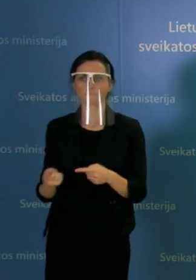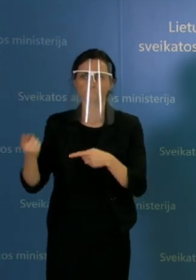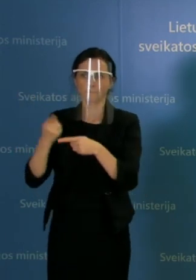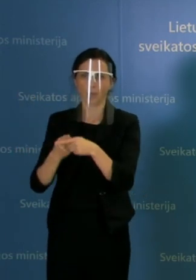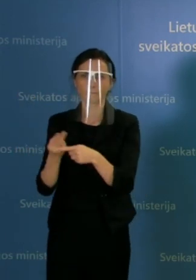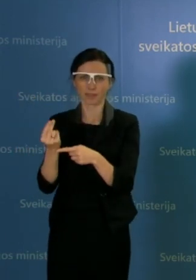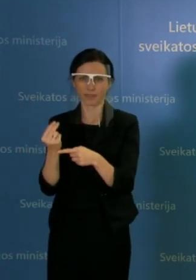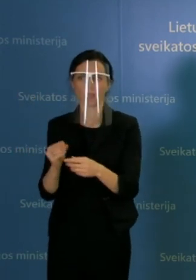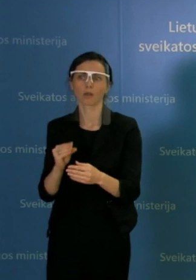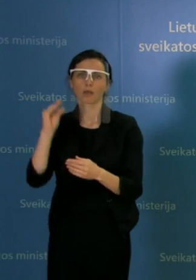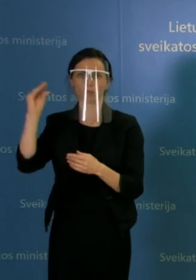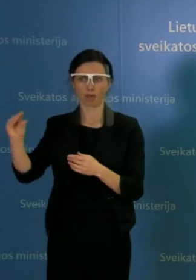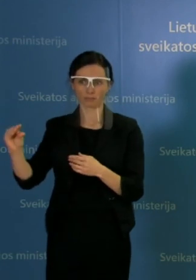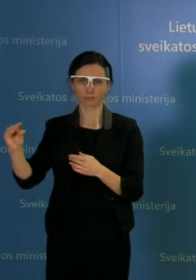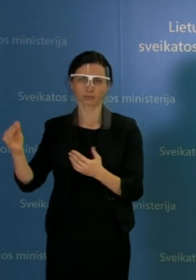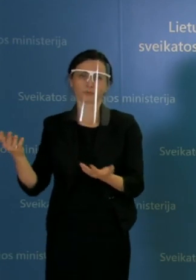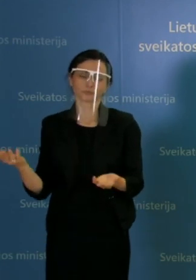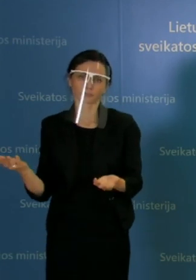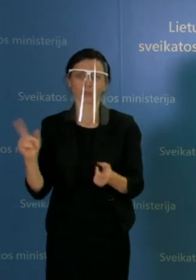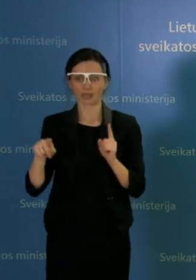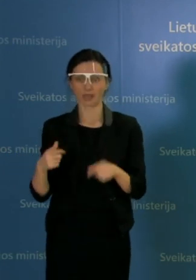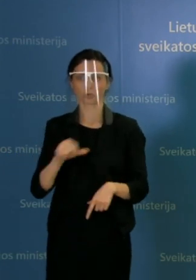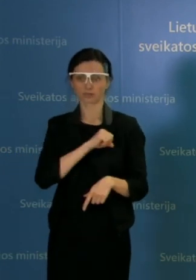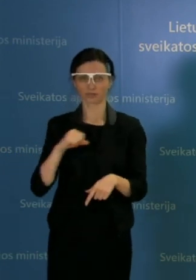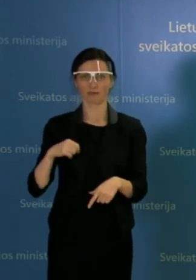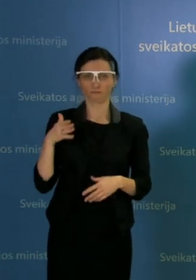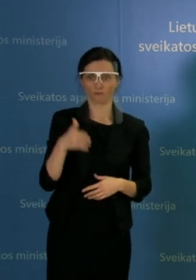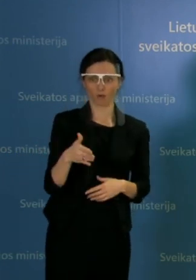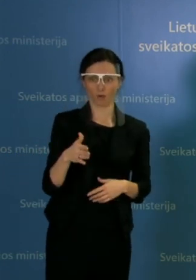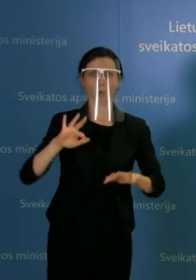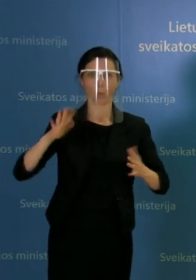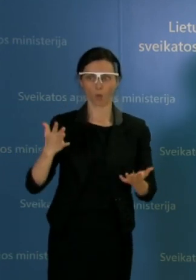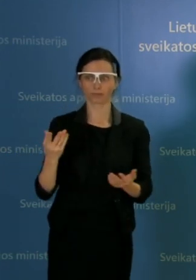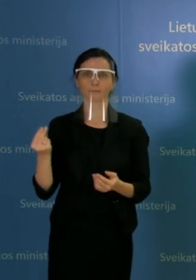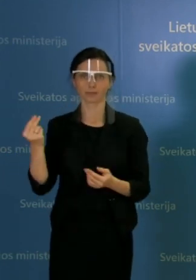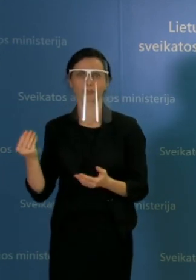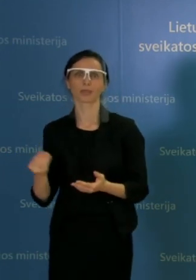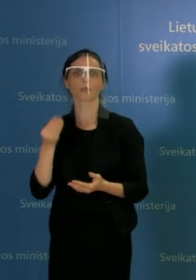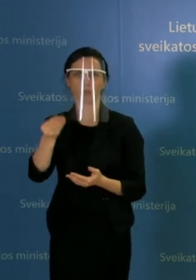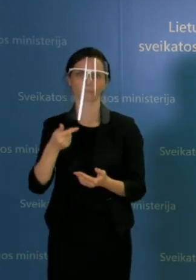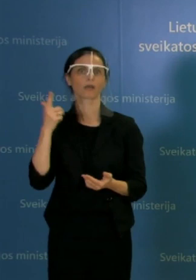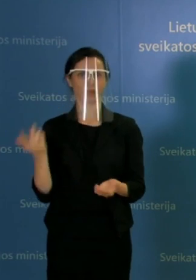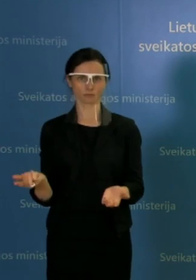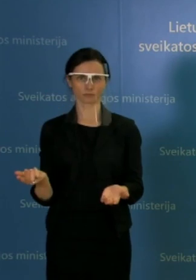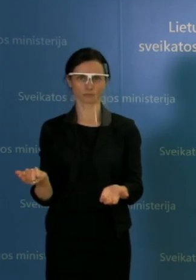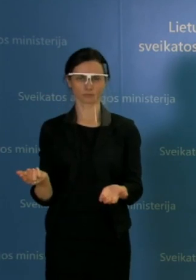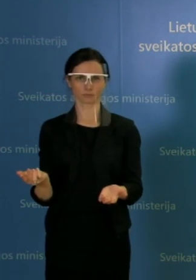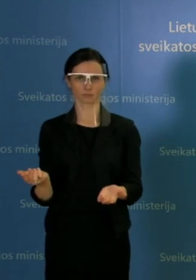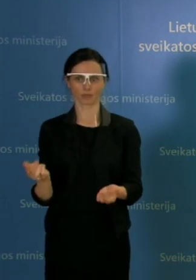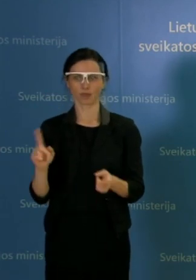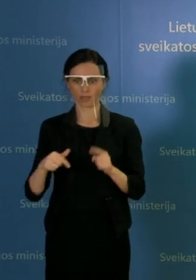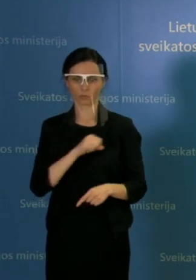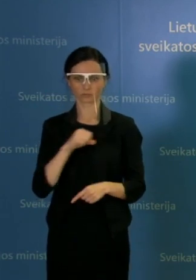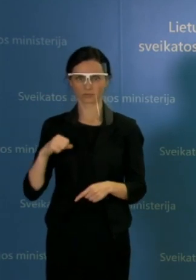jeigu mes kalbam apie savanorystę, tai savanorystai ir yra savanoriška veikla ir pagalba. Jokioji